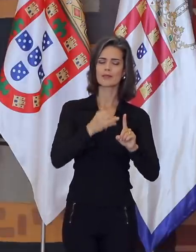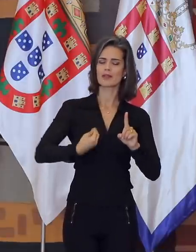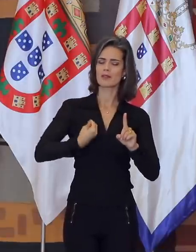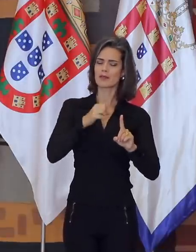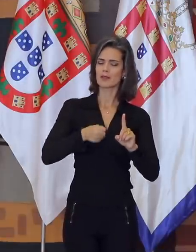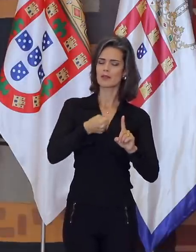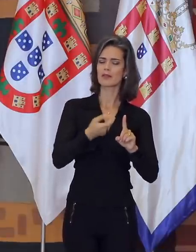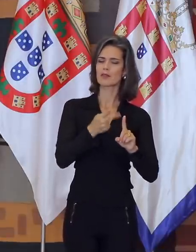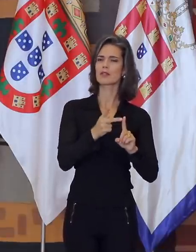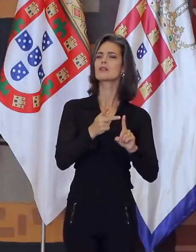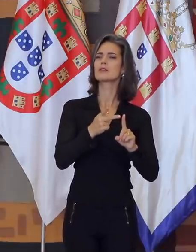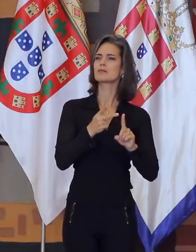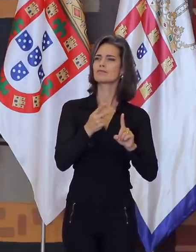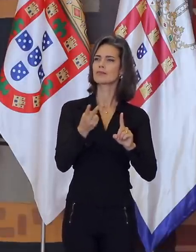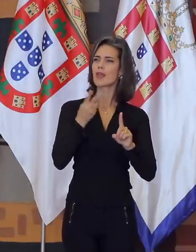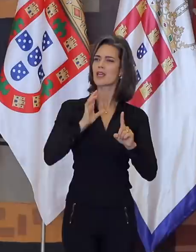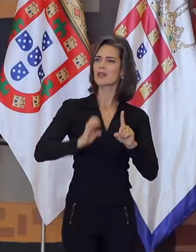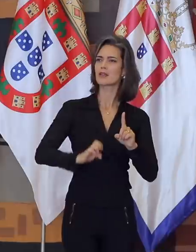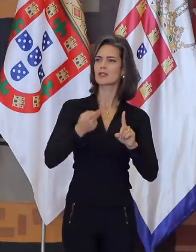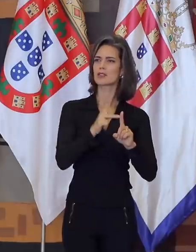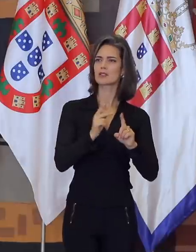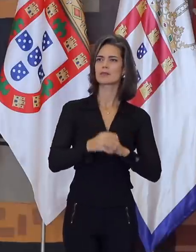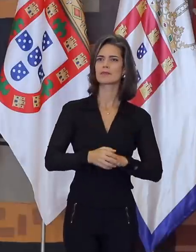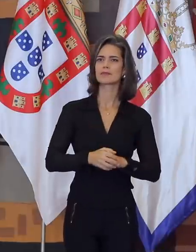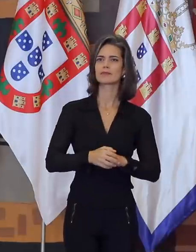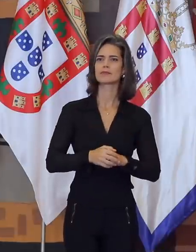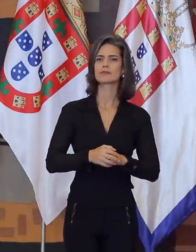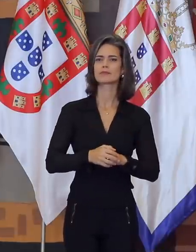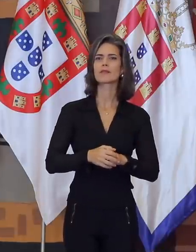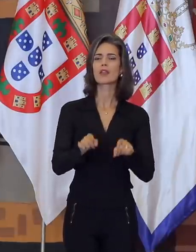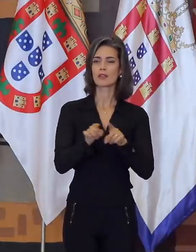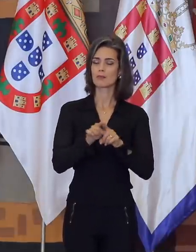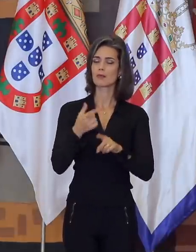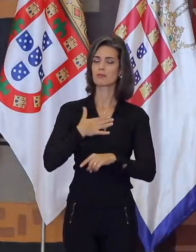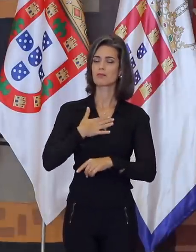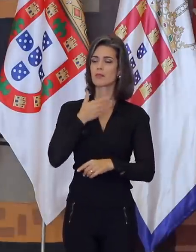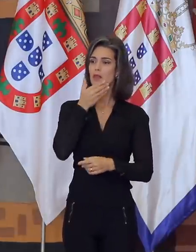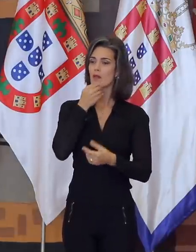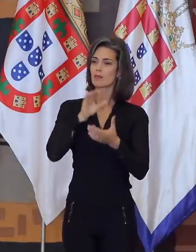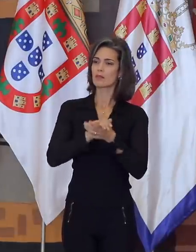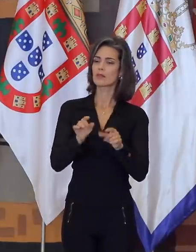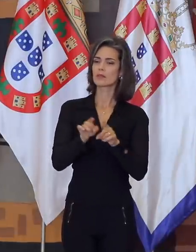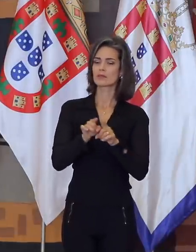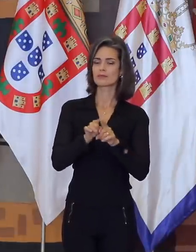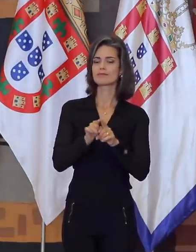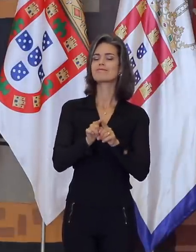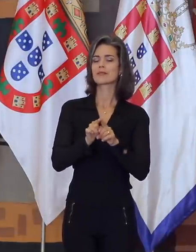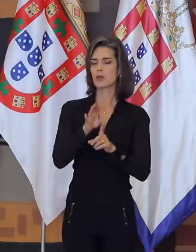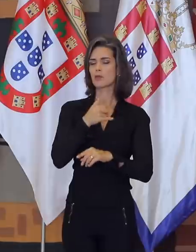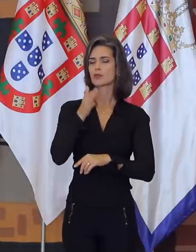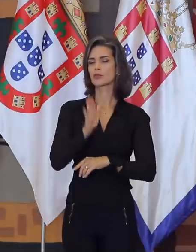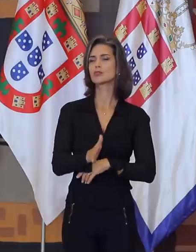defesa de seus ideais e princípios éticos. Meu falecido marido, Henri, também participou desse atropelo emocional,